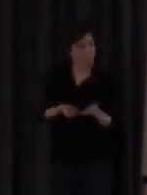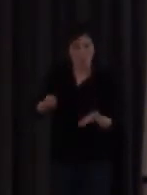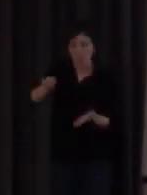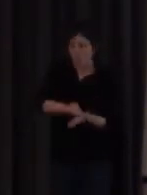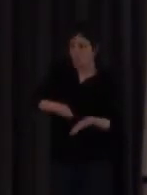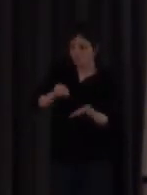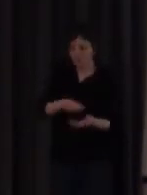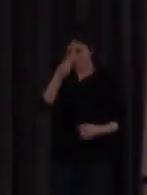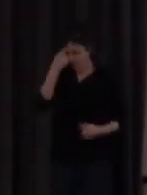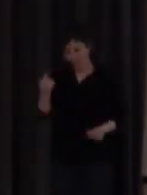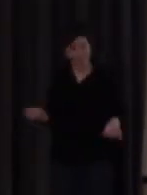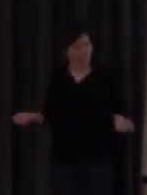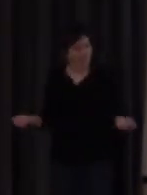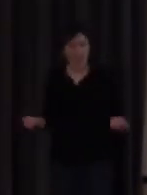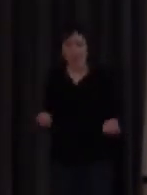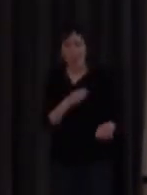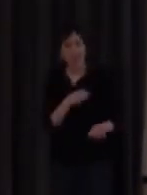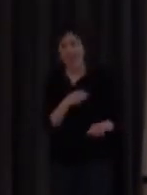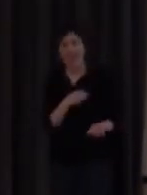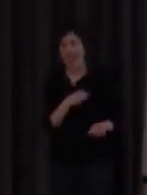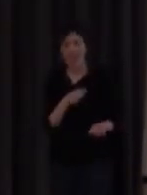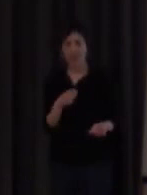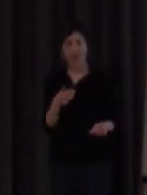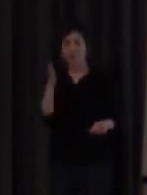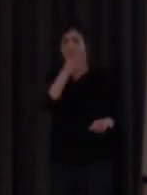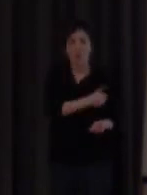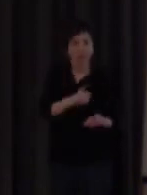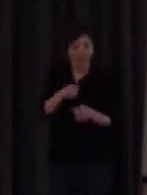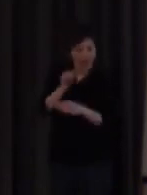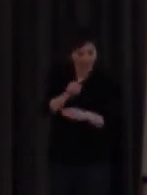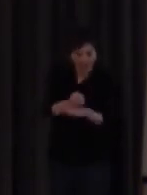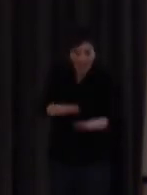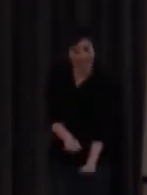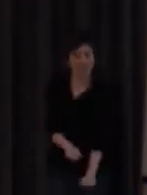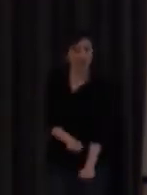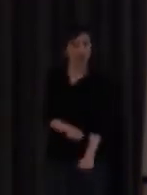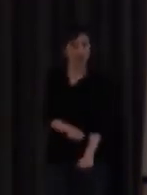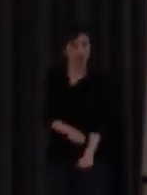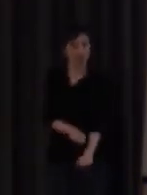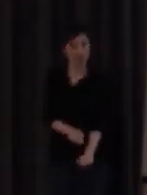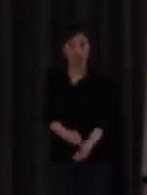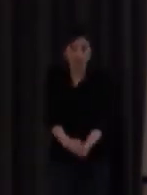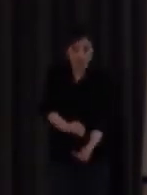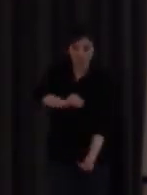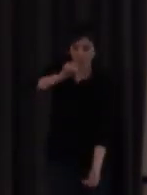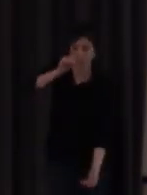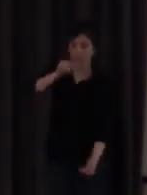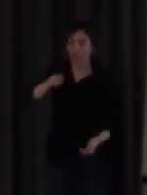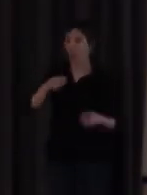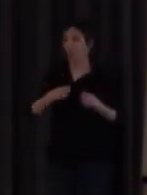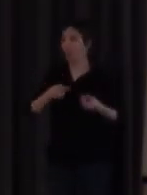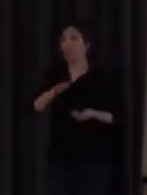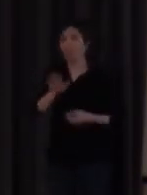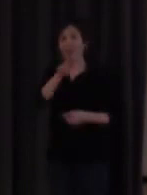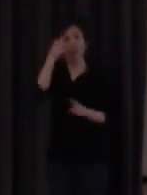qué lástima que no se pueda enseñar este sistema desde bien pequeños. Porque yo vivo, puede ser algo utópico, una locura particular,